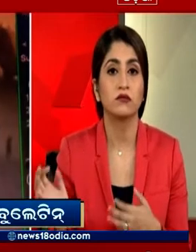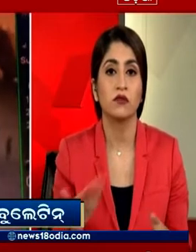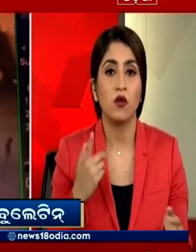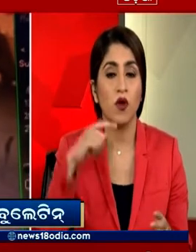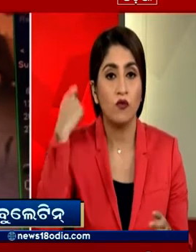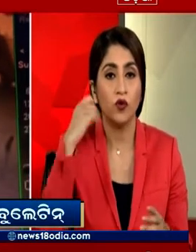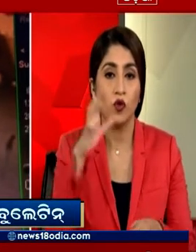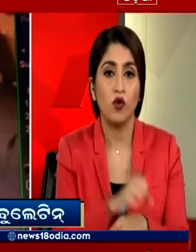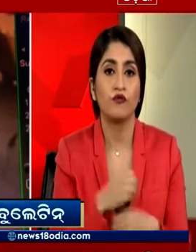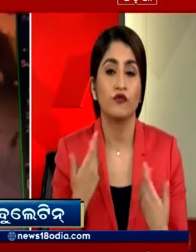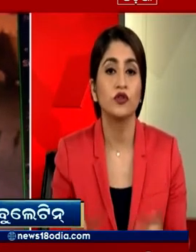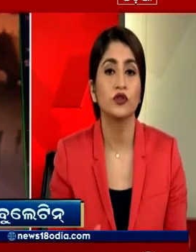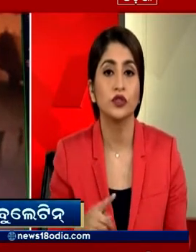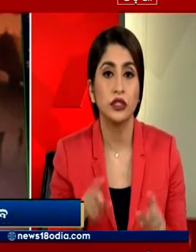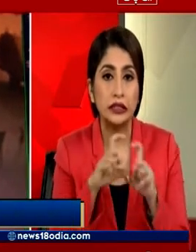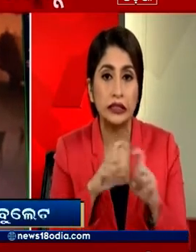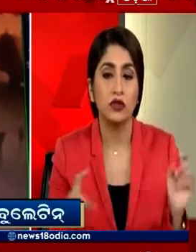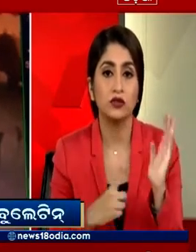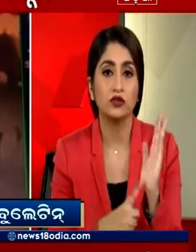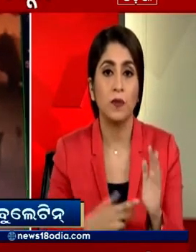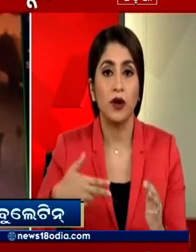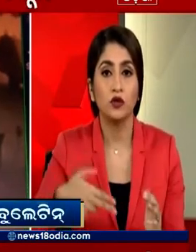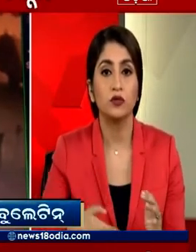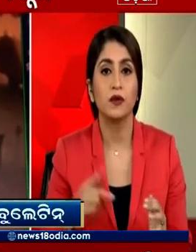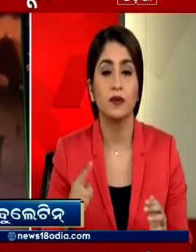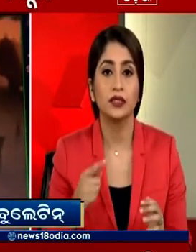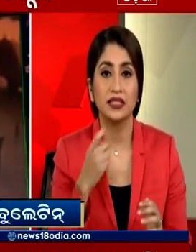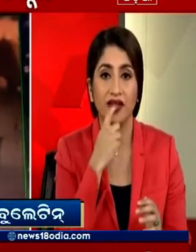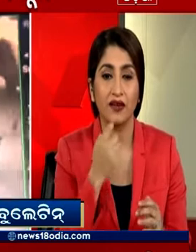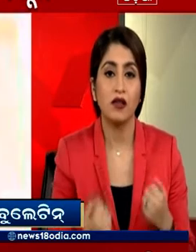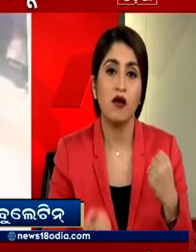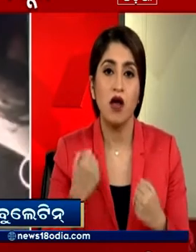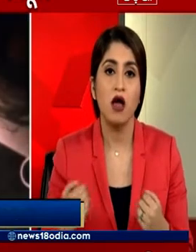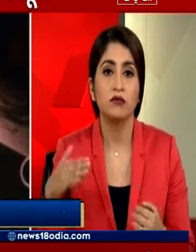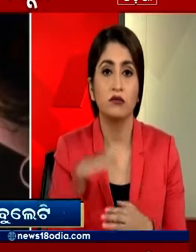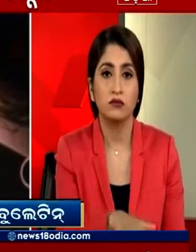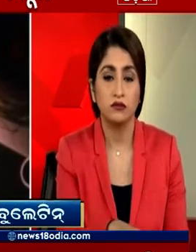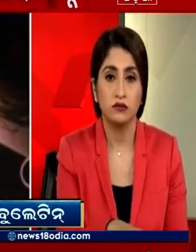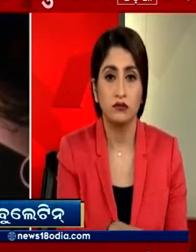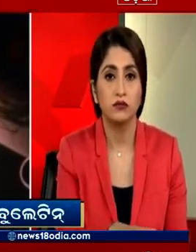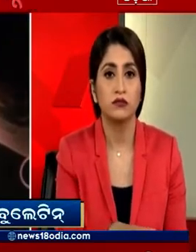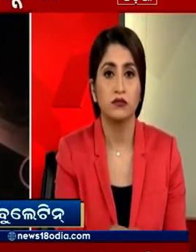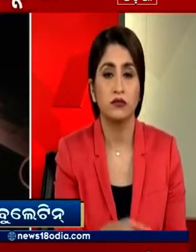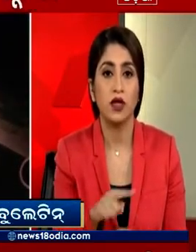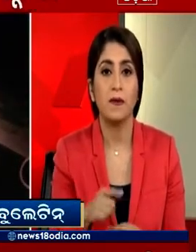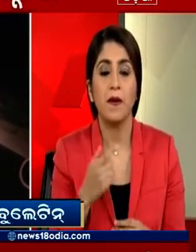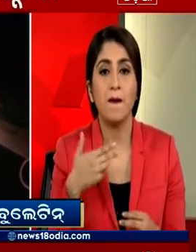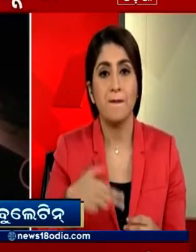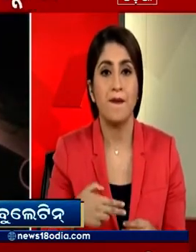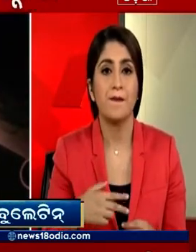सामने आया जिसमें साफ दिखा कि पेट्रोल पंप पर एक सफेद रंग की कार आकर रुकी तभी पंप के काउंटर की तरफ